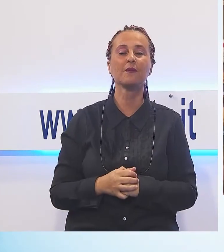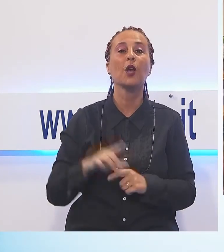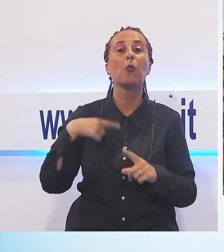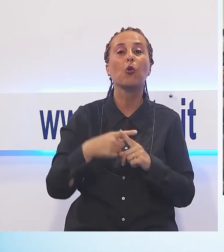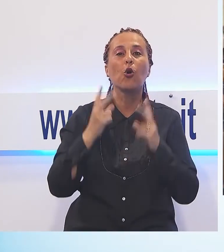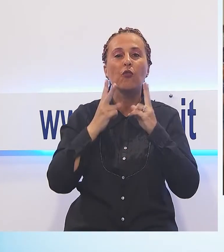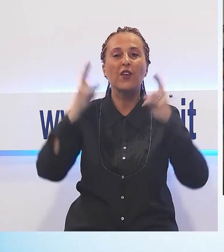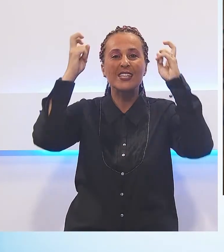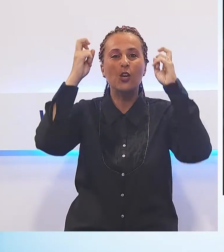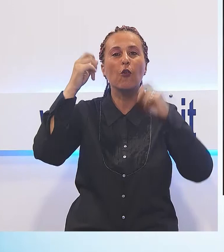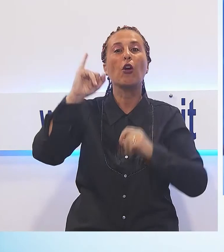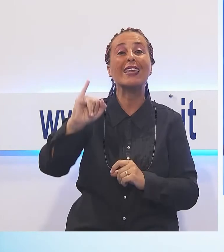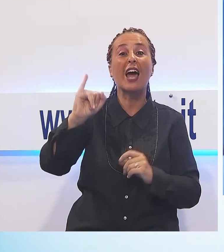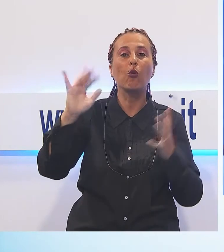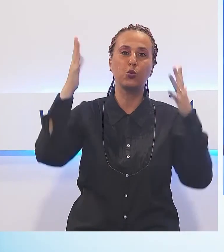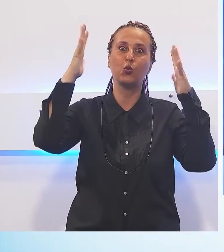Bene,